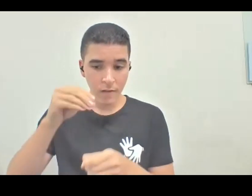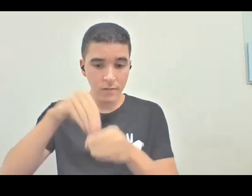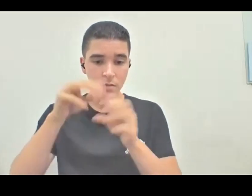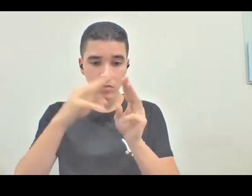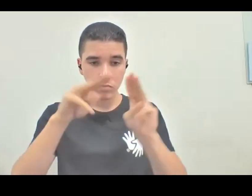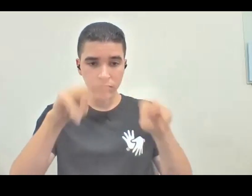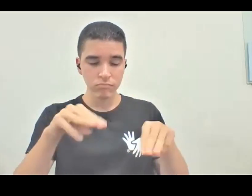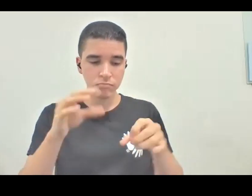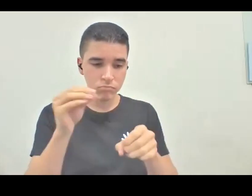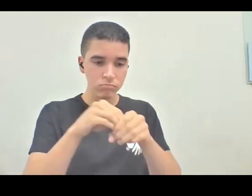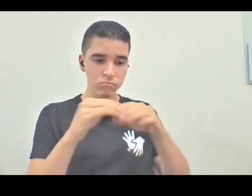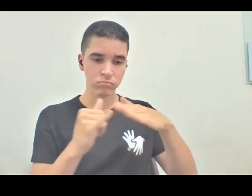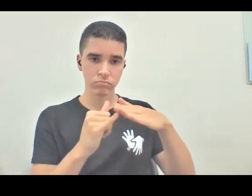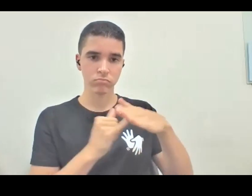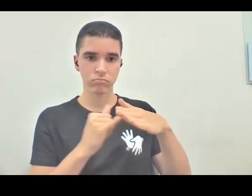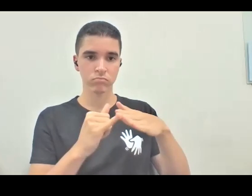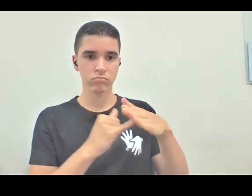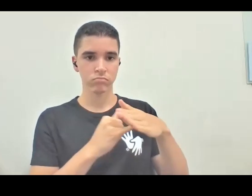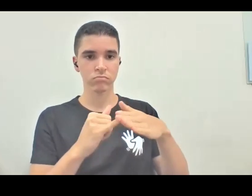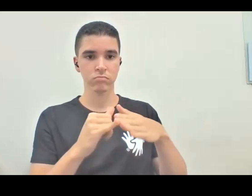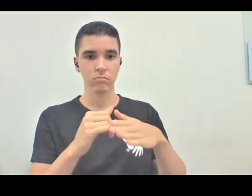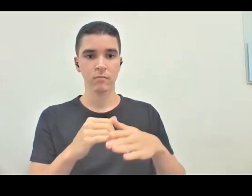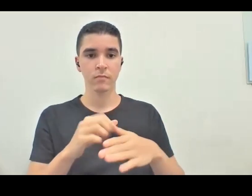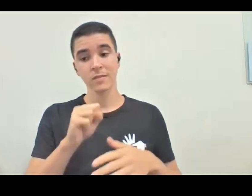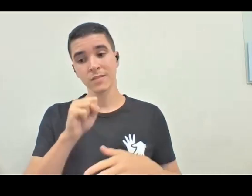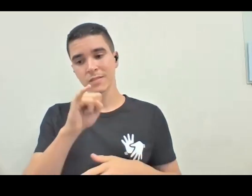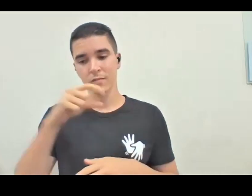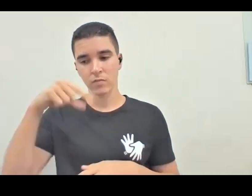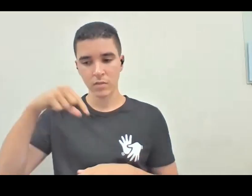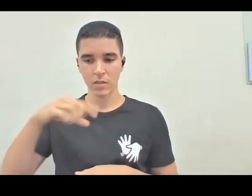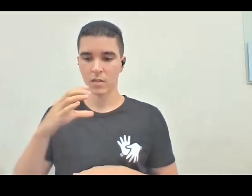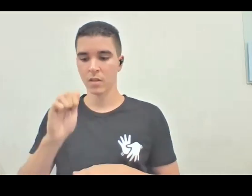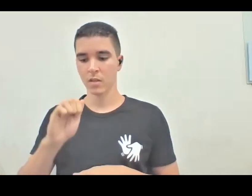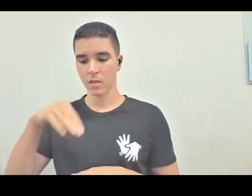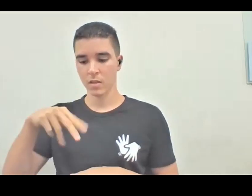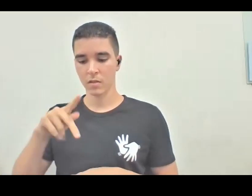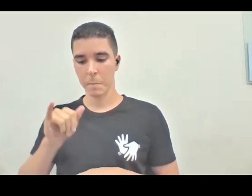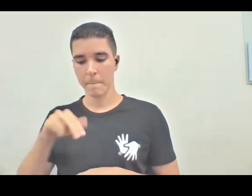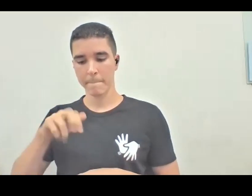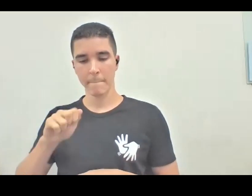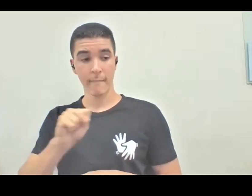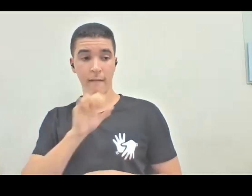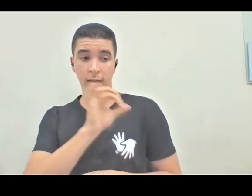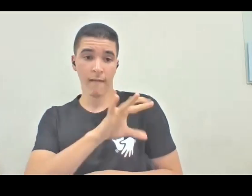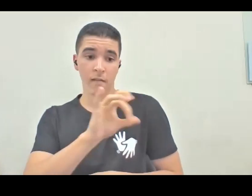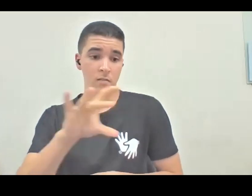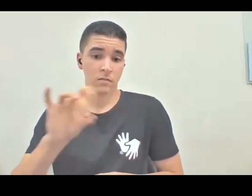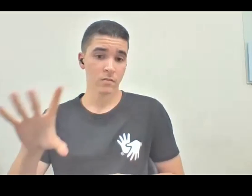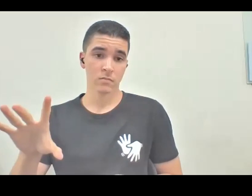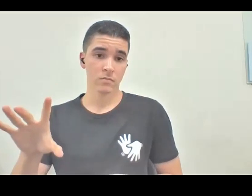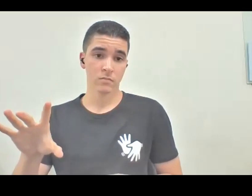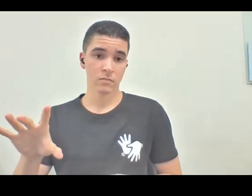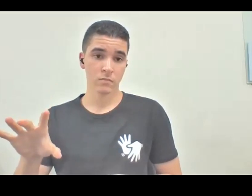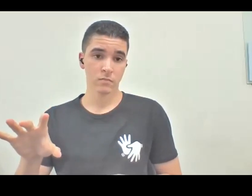de uma instituição, mesmo que fosse aqui a Prefeitura de Campinas, cada um, quando você vai para lá, tendo uma pessoa que era